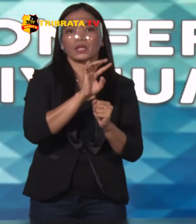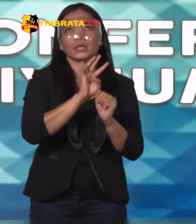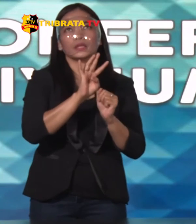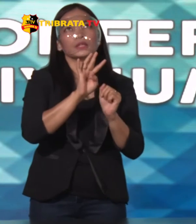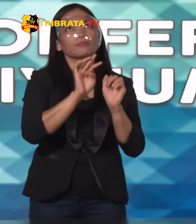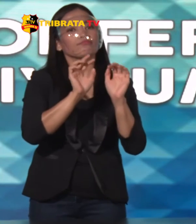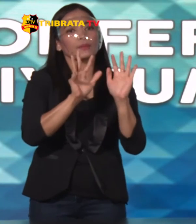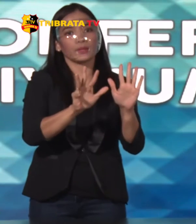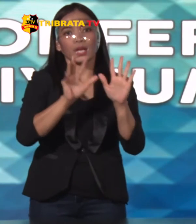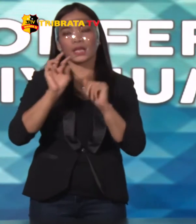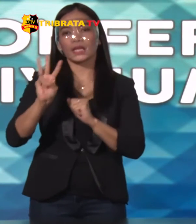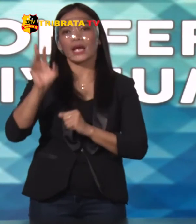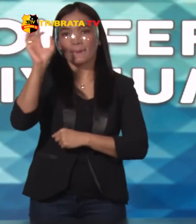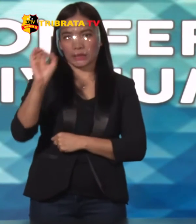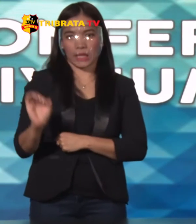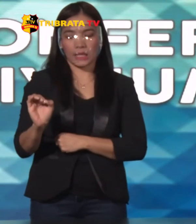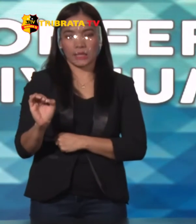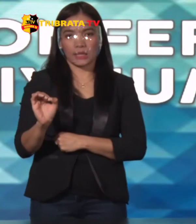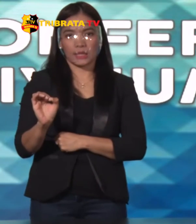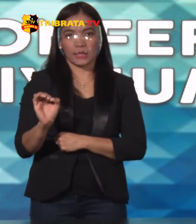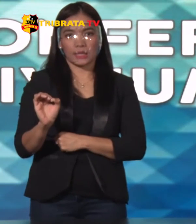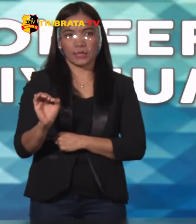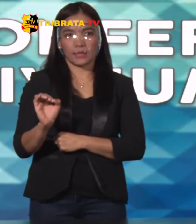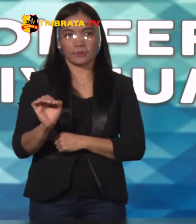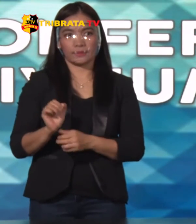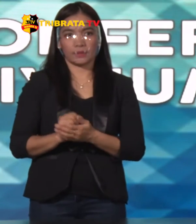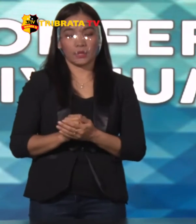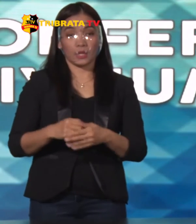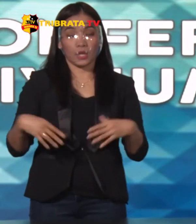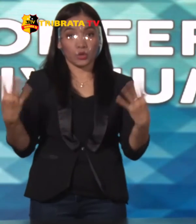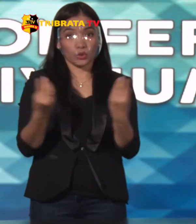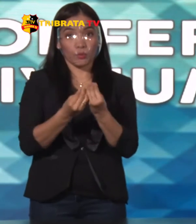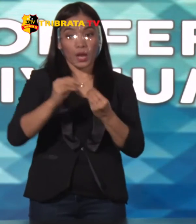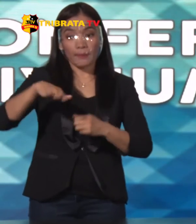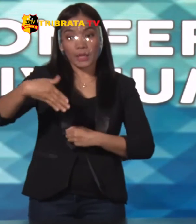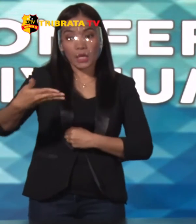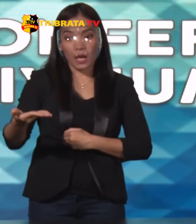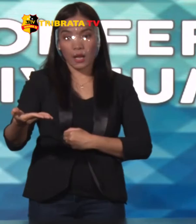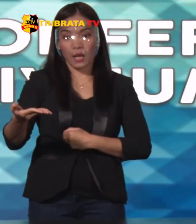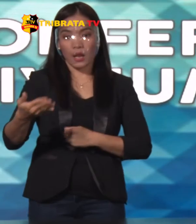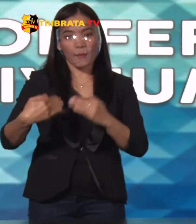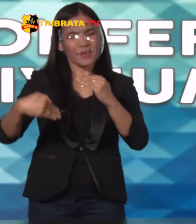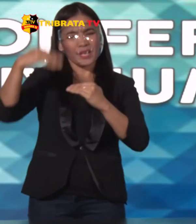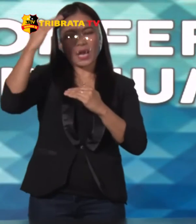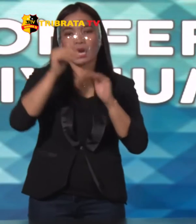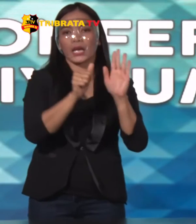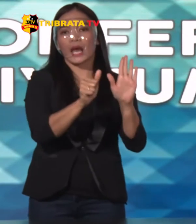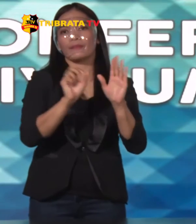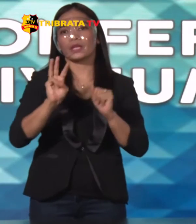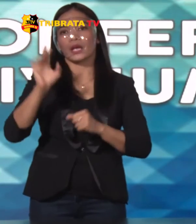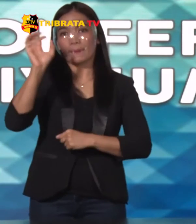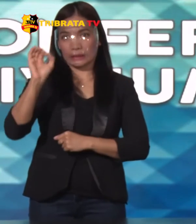% Dan juga Tingkat kematian Meningkat sampai 63%